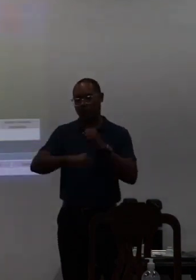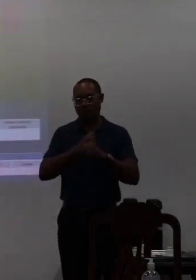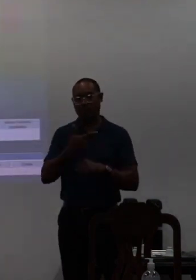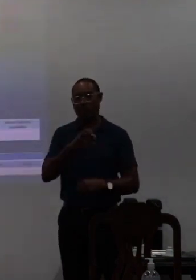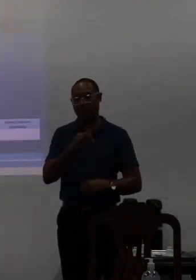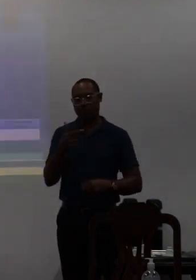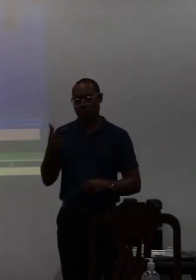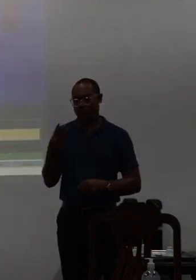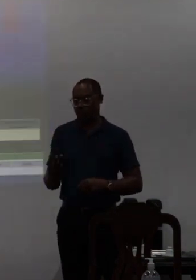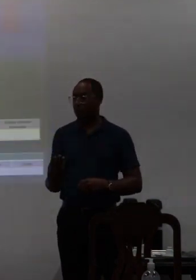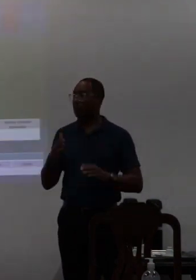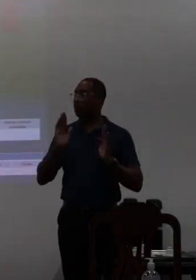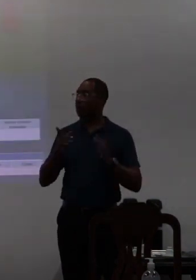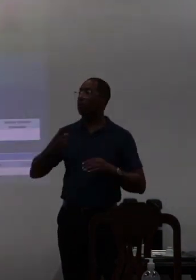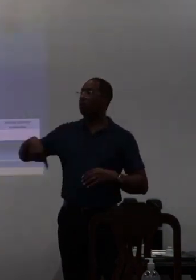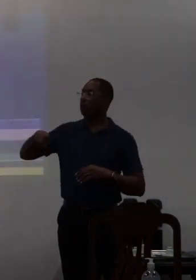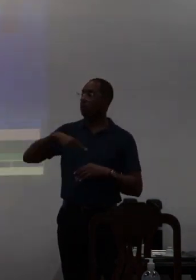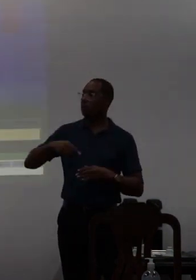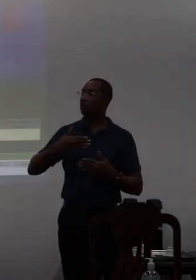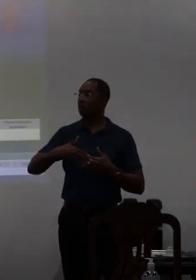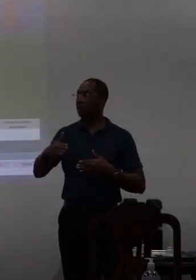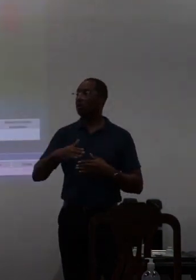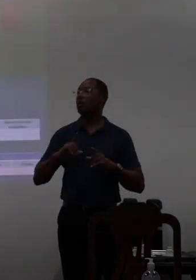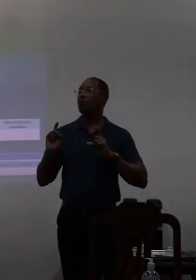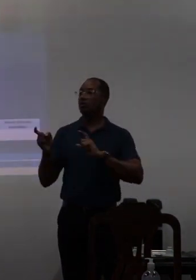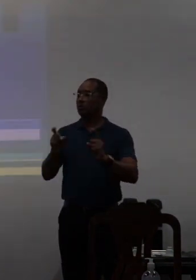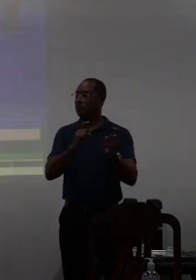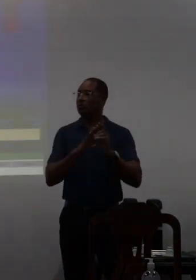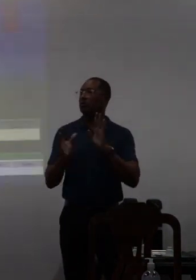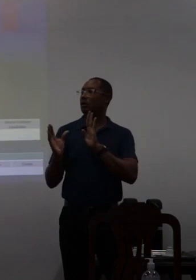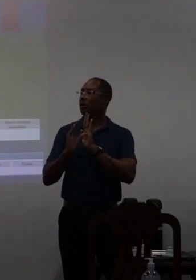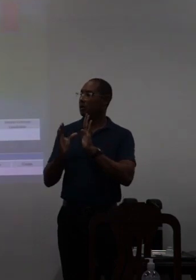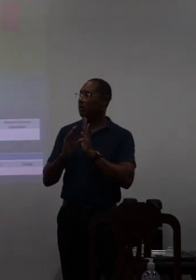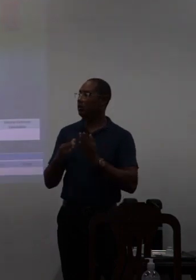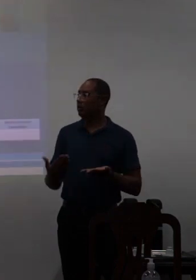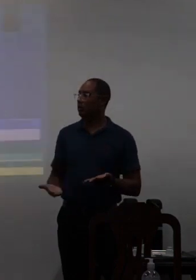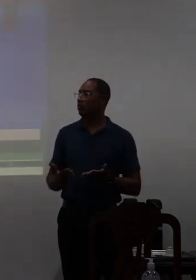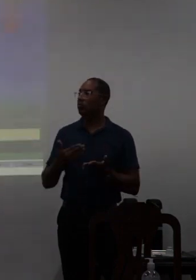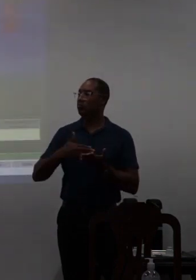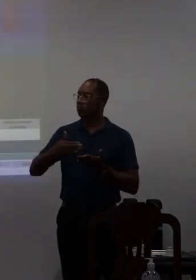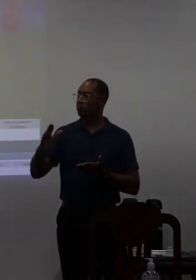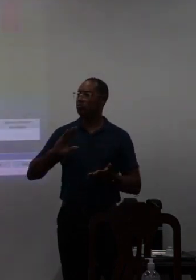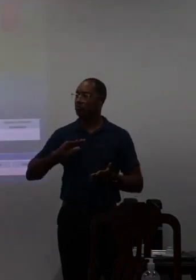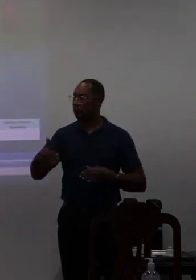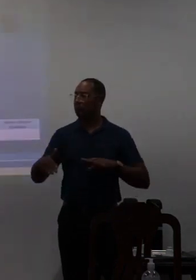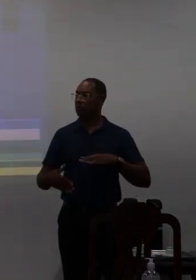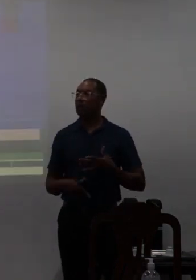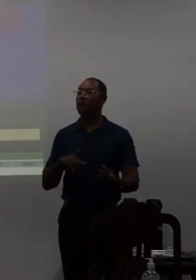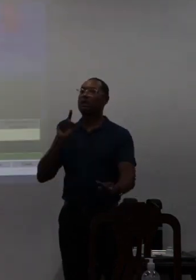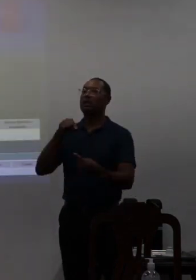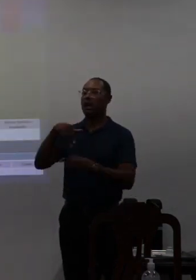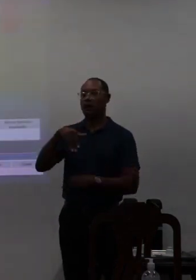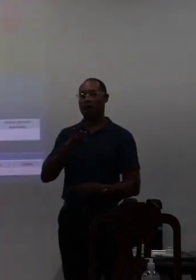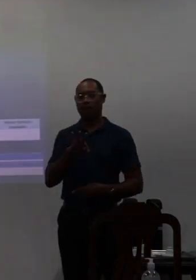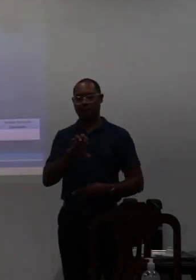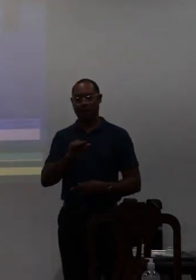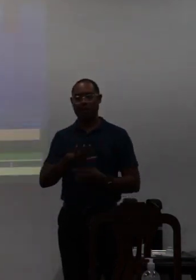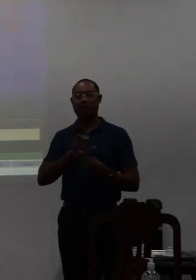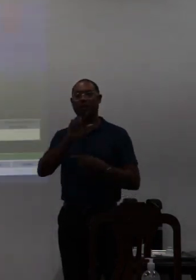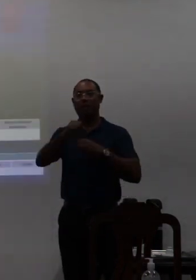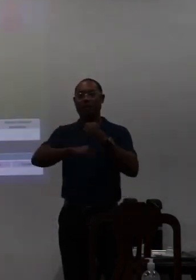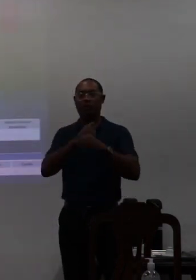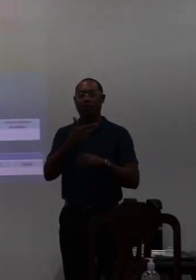nós vamos passar discutindo com a comunidade as iniciativas e as metas para o exercício